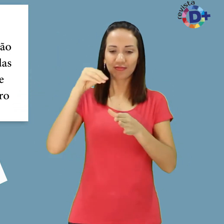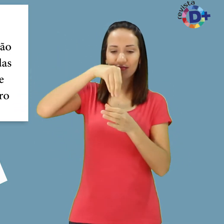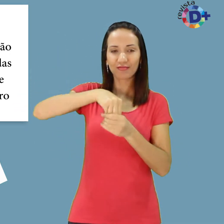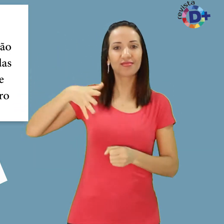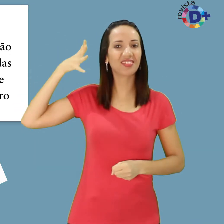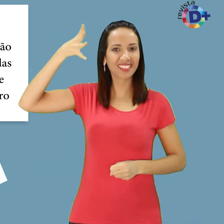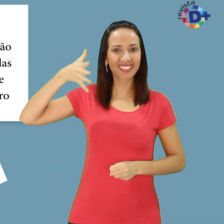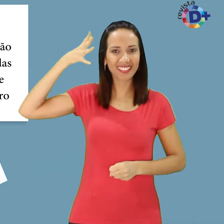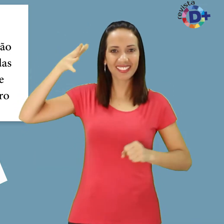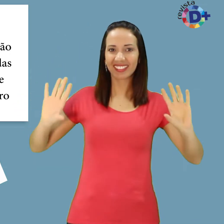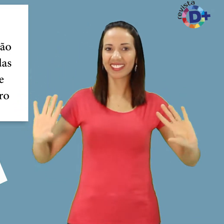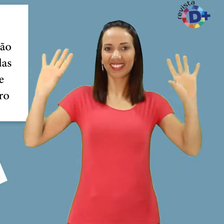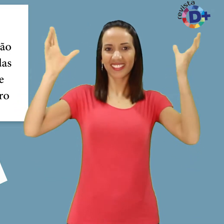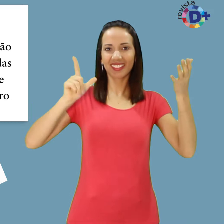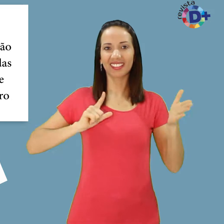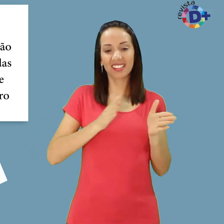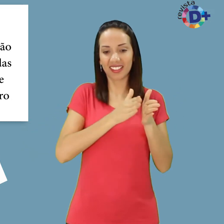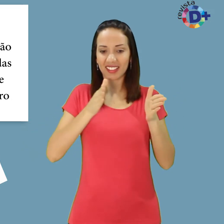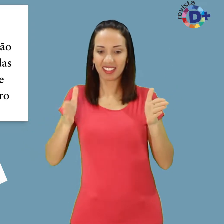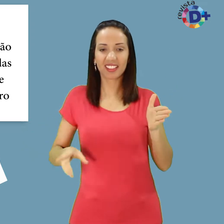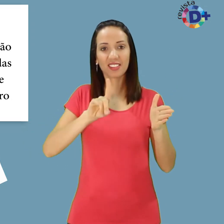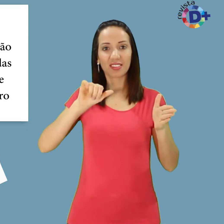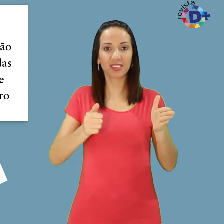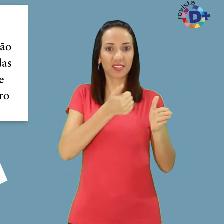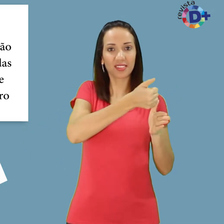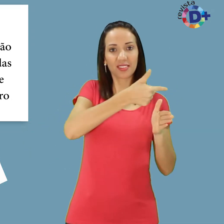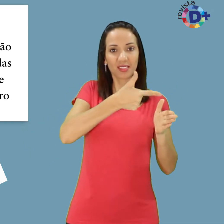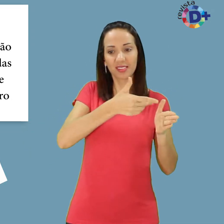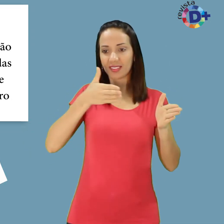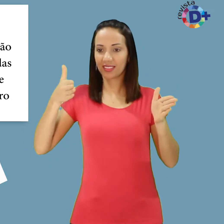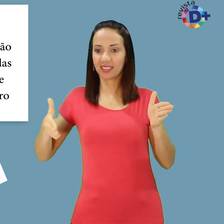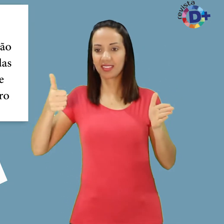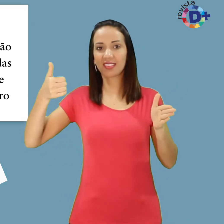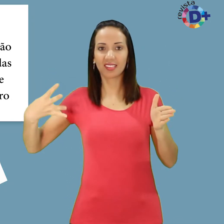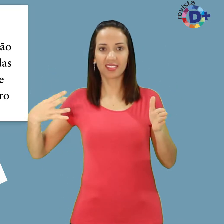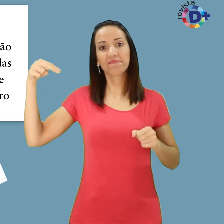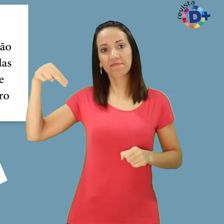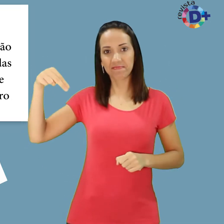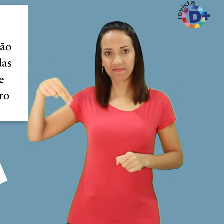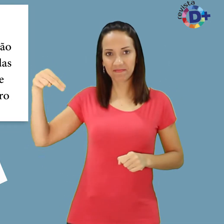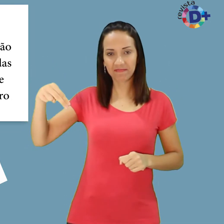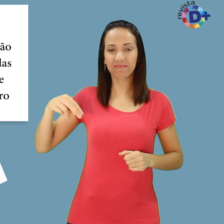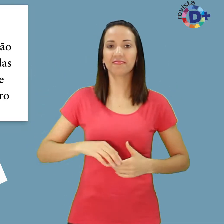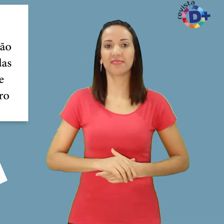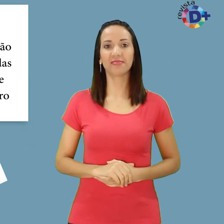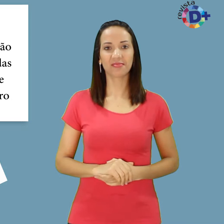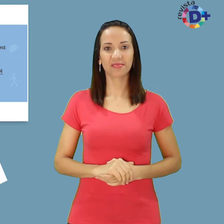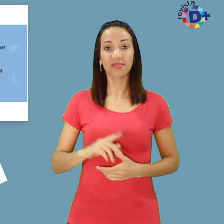das palestras do evento que acontece entre os dias 12 e 14 de novembro. São